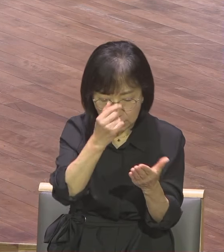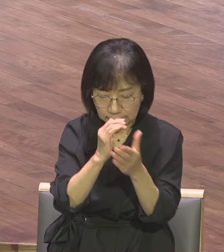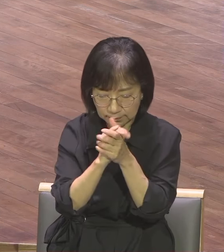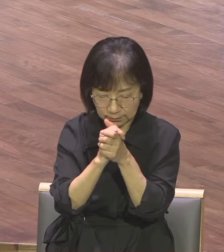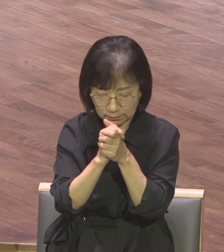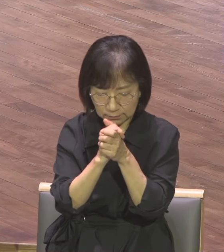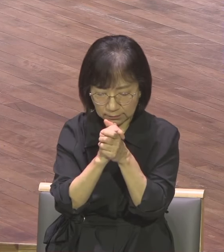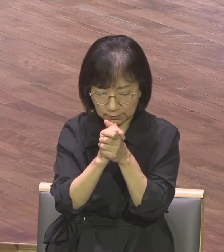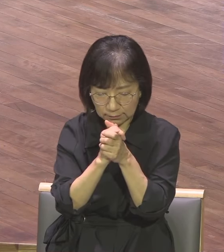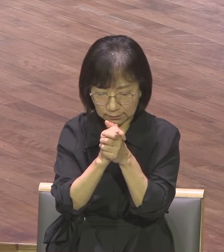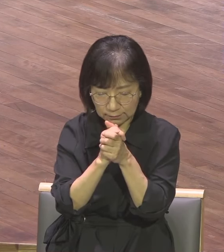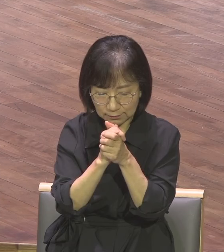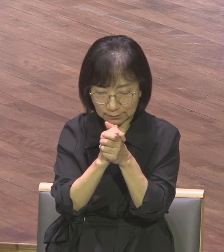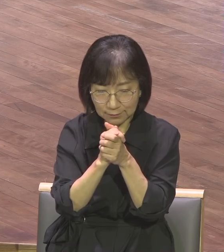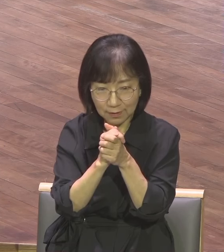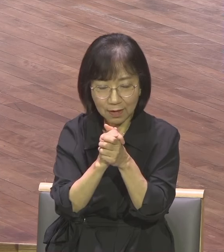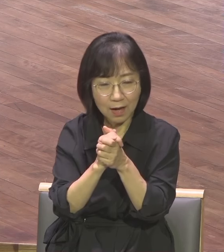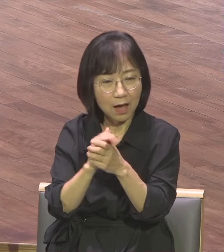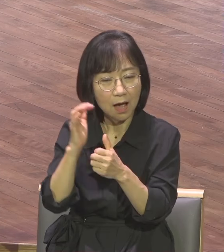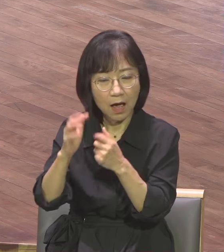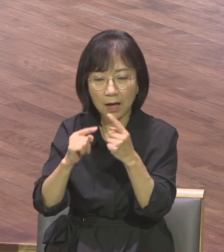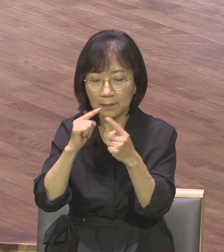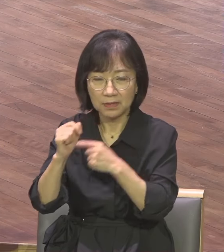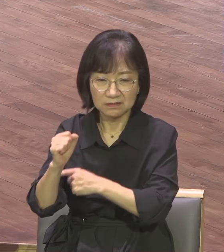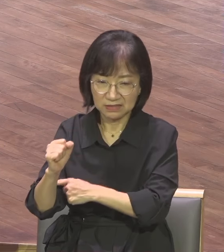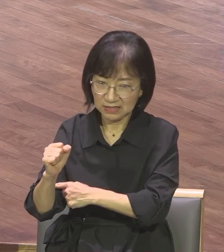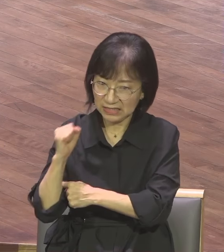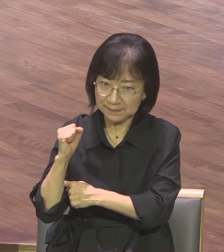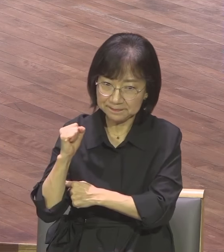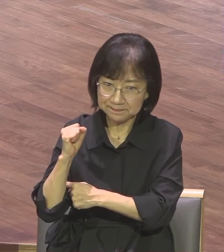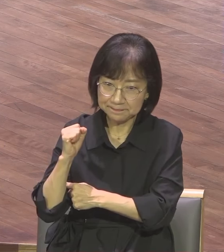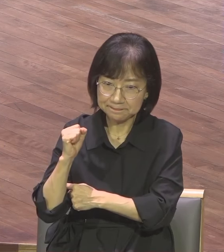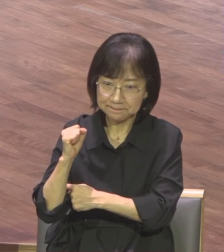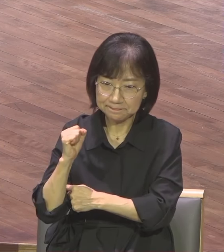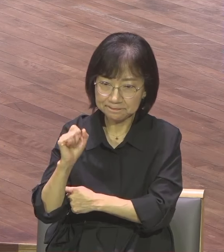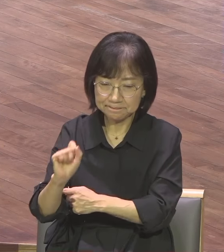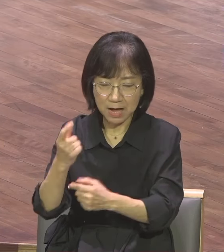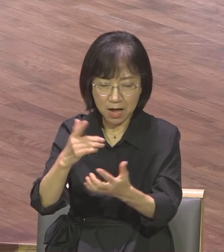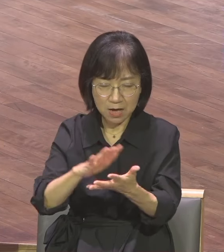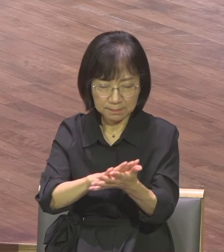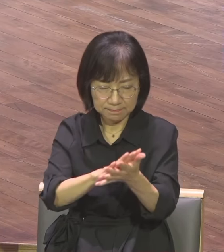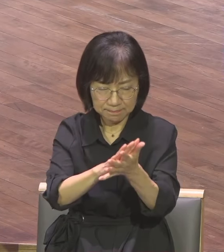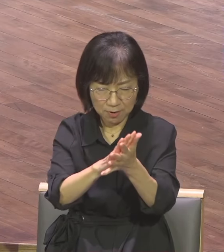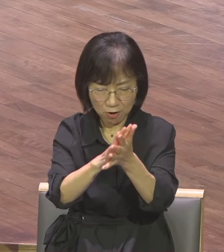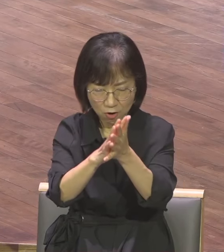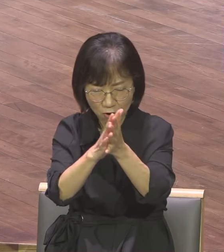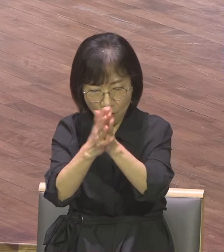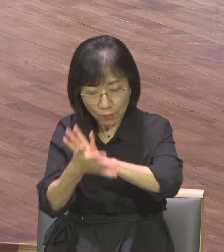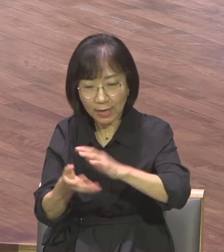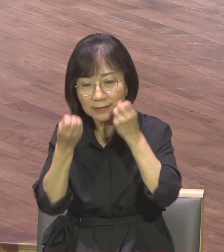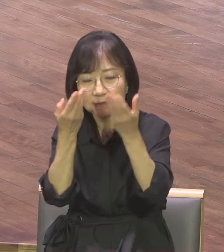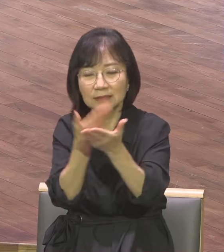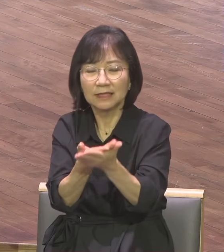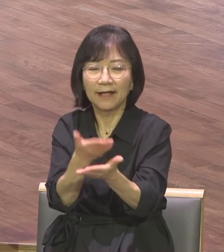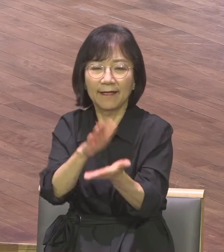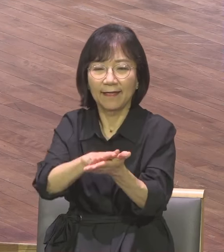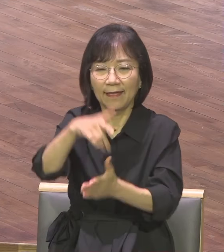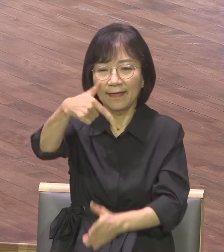엄청난 역사와 변화와 갱신이 있을 수밖에 없는 거예요 강단이 얼마나 축복입니까